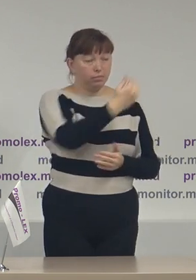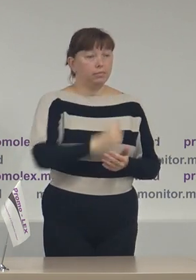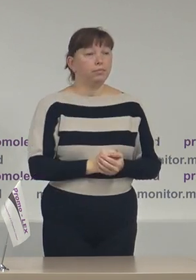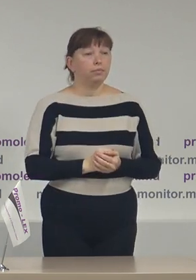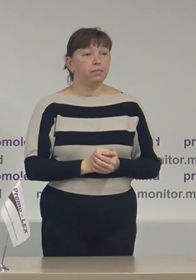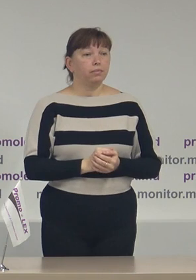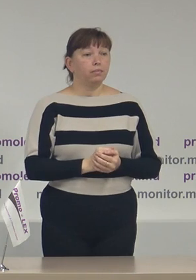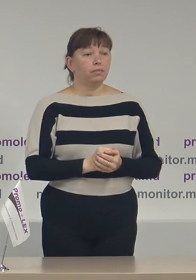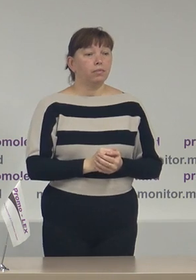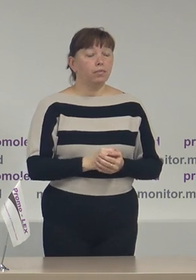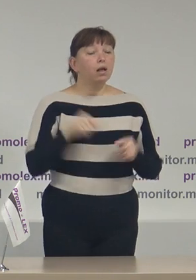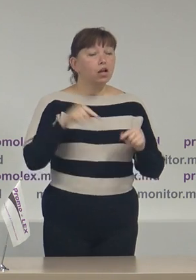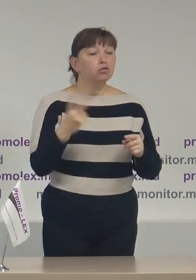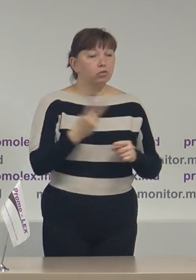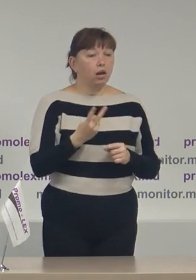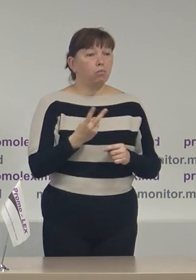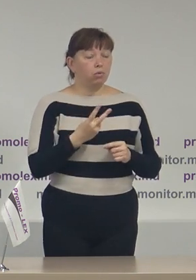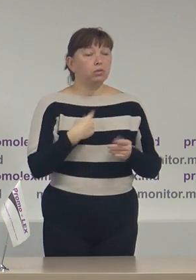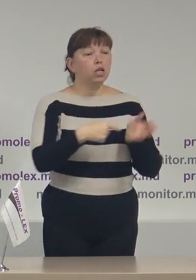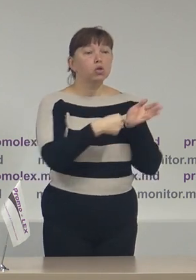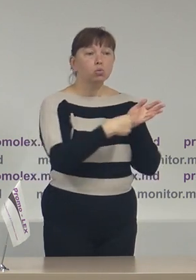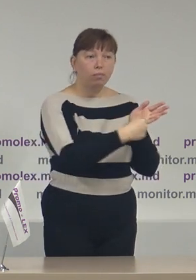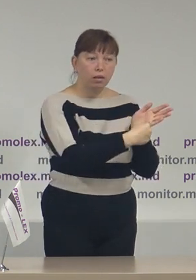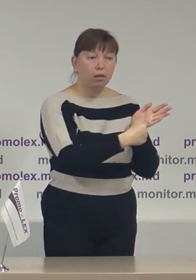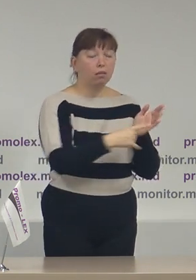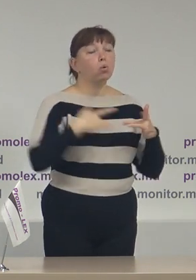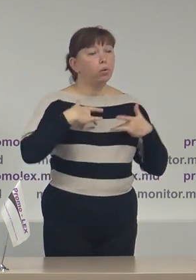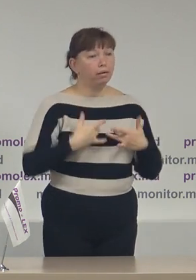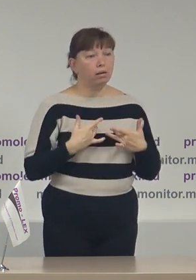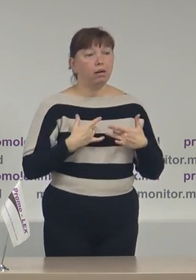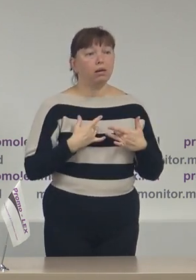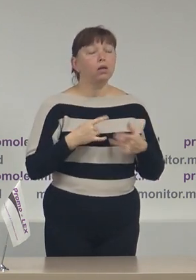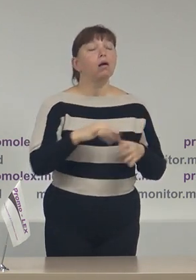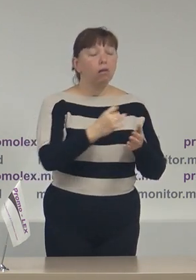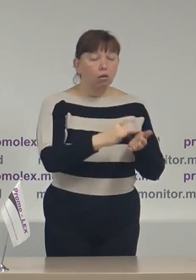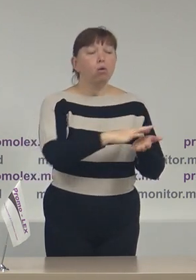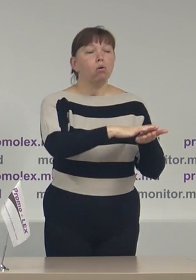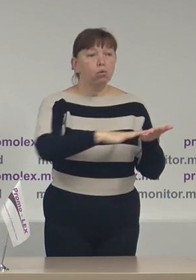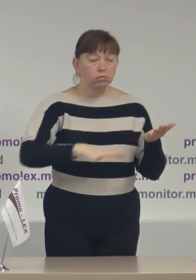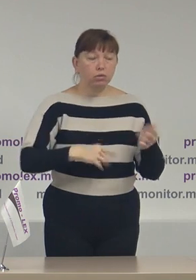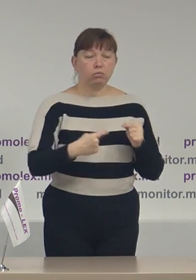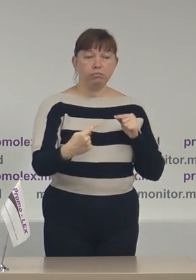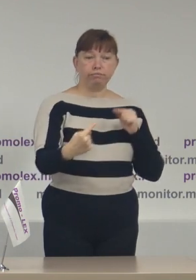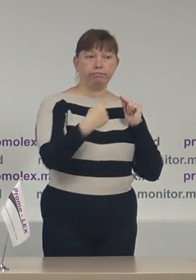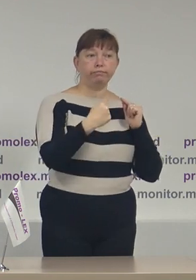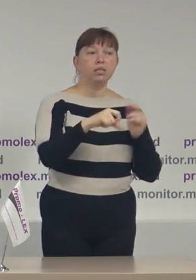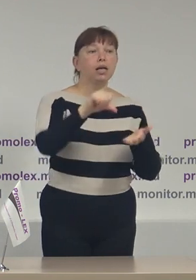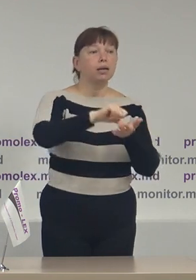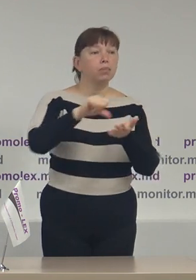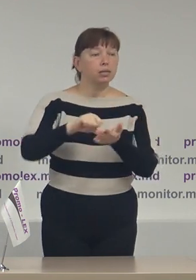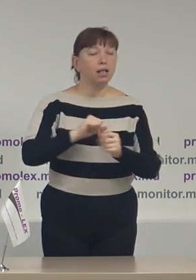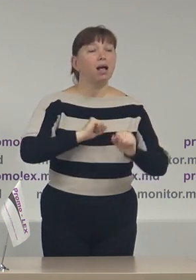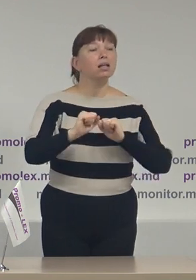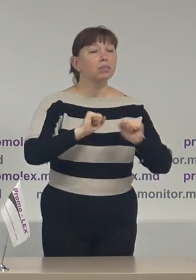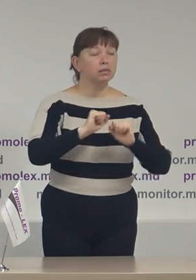transnistreană aici trebuie să subliniem că cu regret continuă opunerea reprezentanților